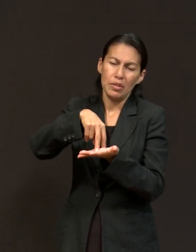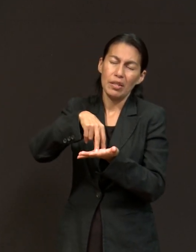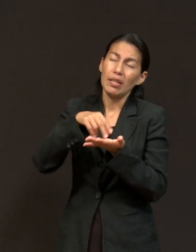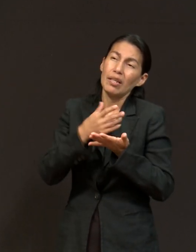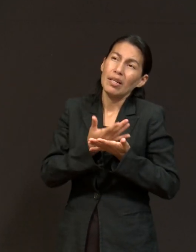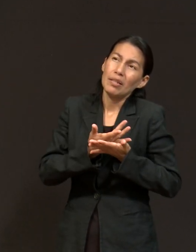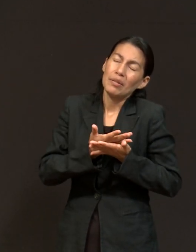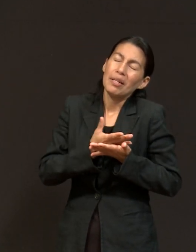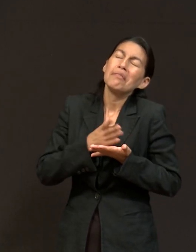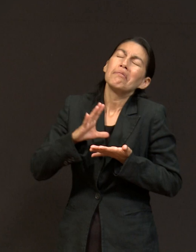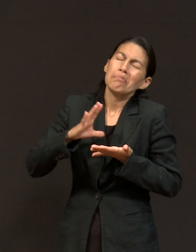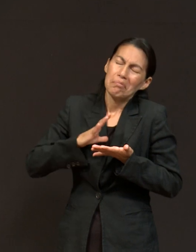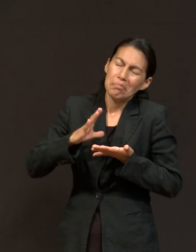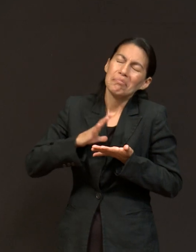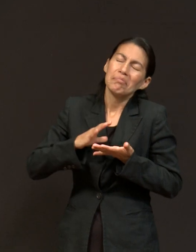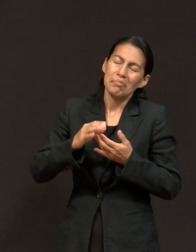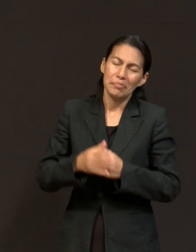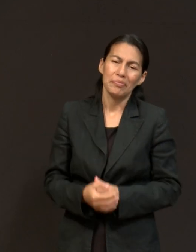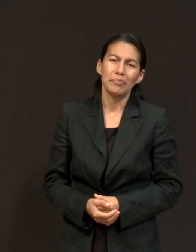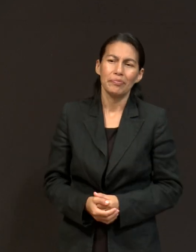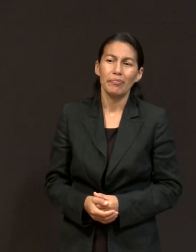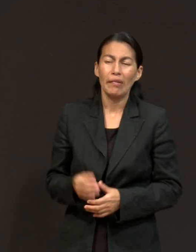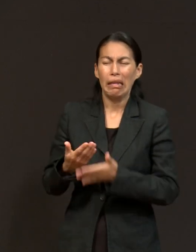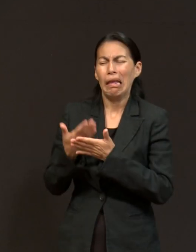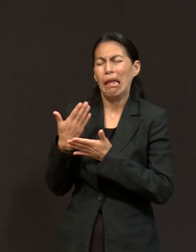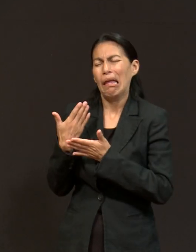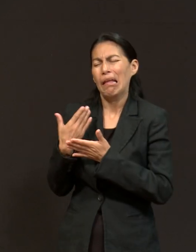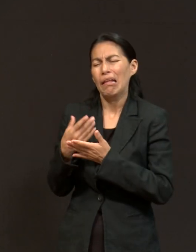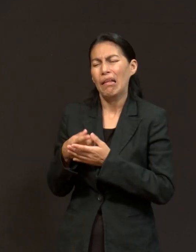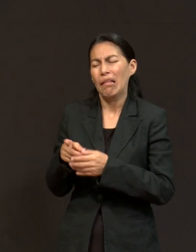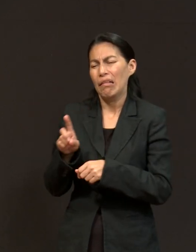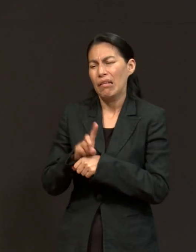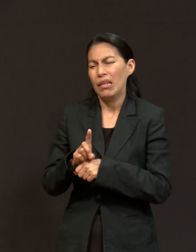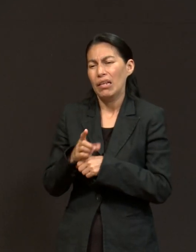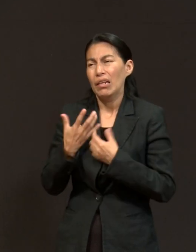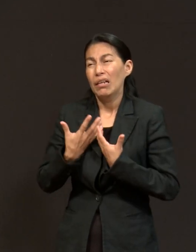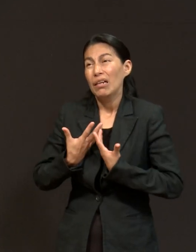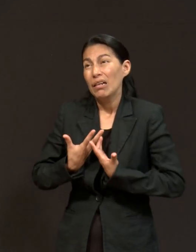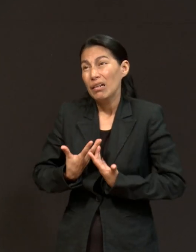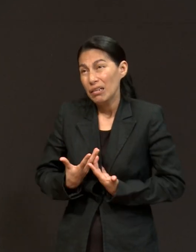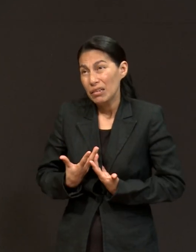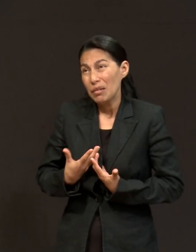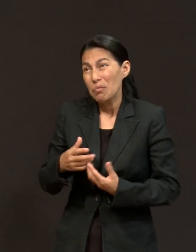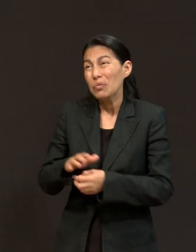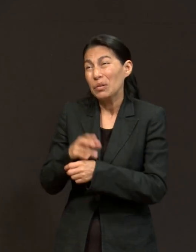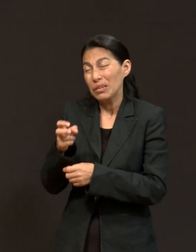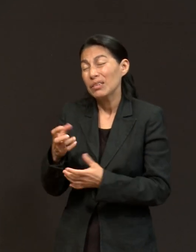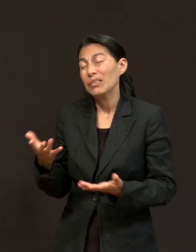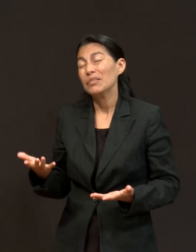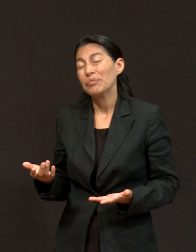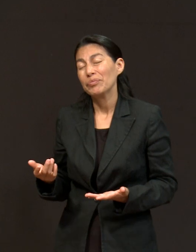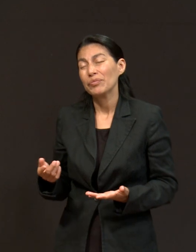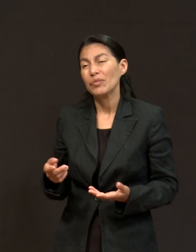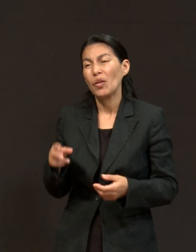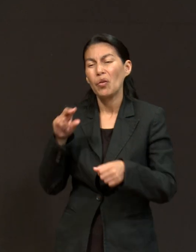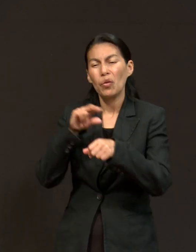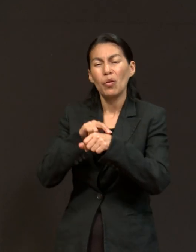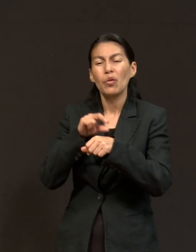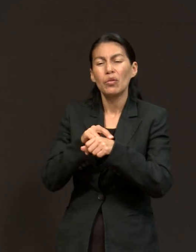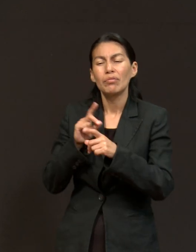ahí. Amén. Y en los últimos días que me había angustiado, precisamente por eso, había hablado con uno de los doctores,